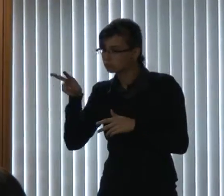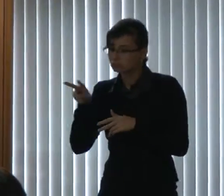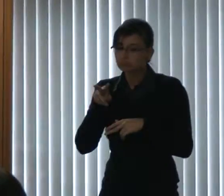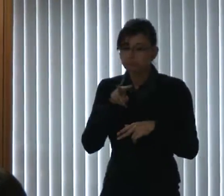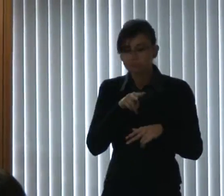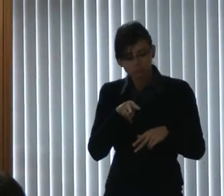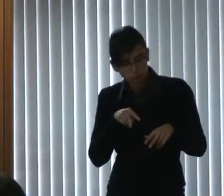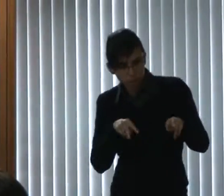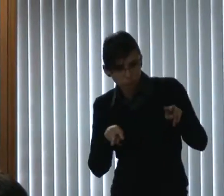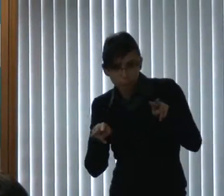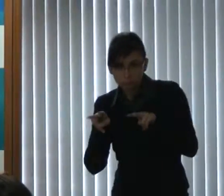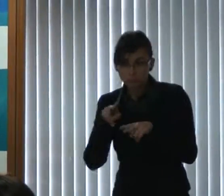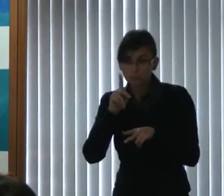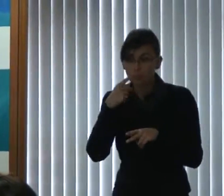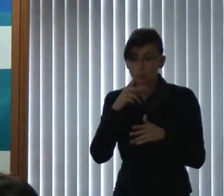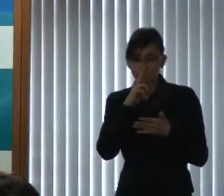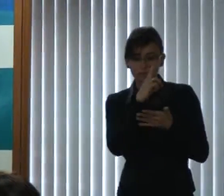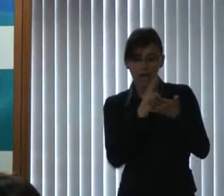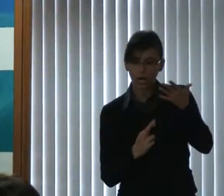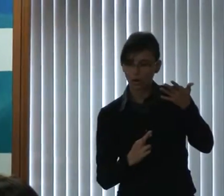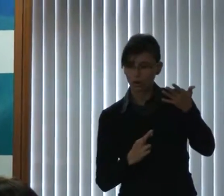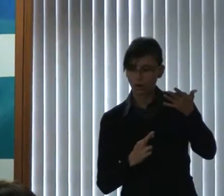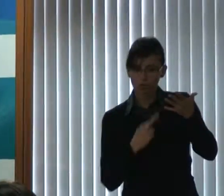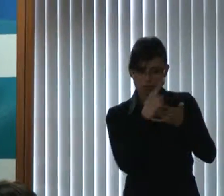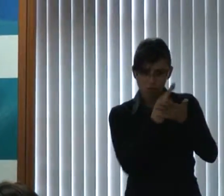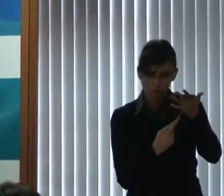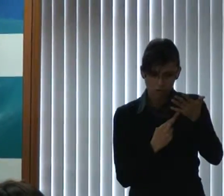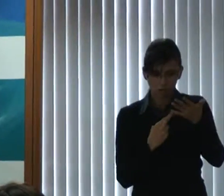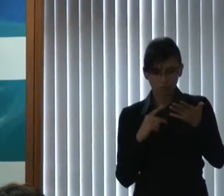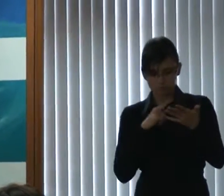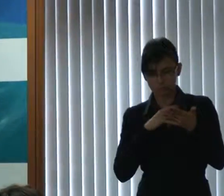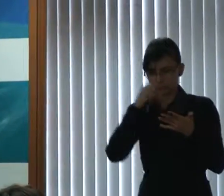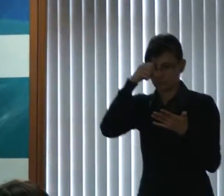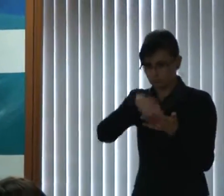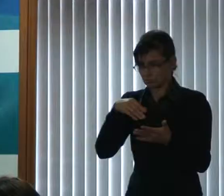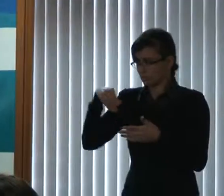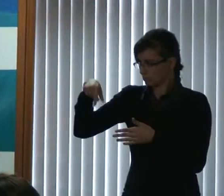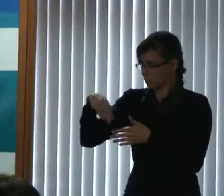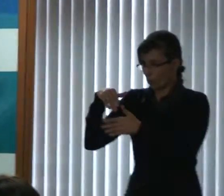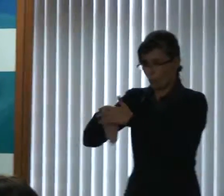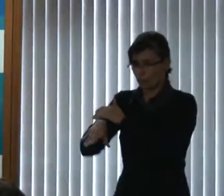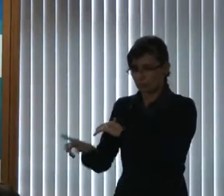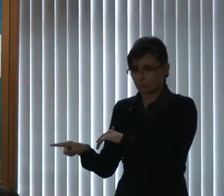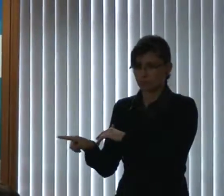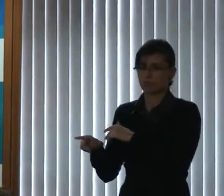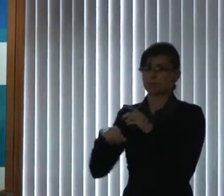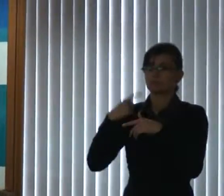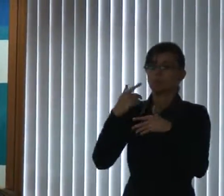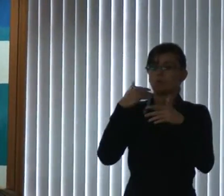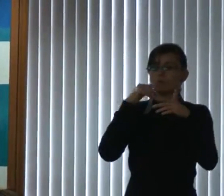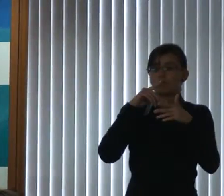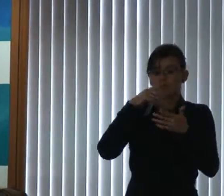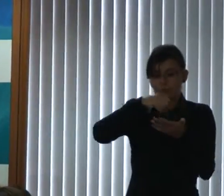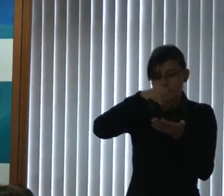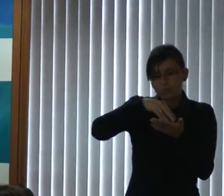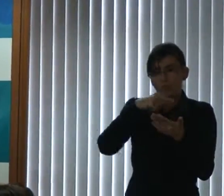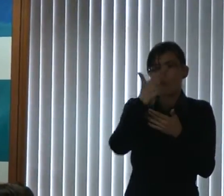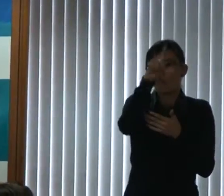Esse relatório vai ficar aqui na Câmara Municipal da Cópia, uma cópia vai para o Ministério Público, outra cópia